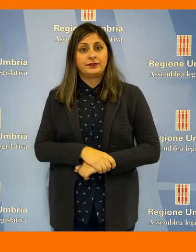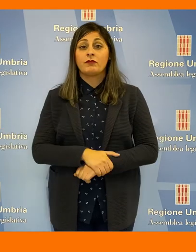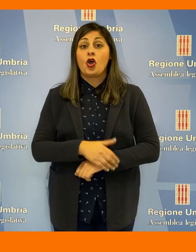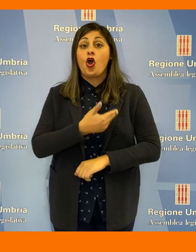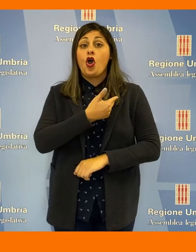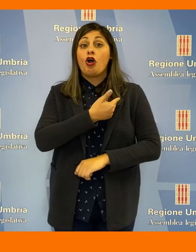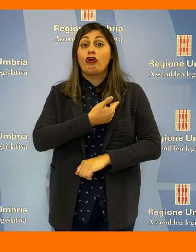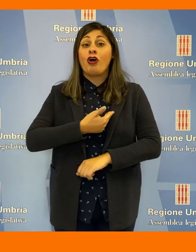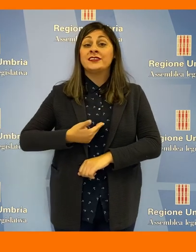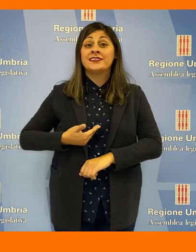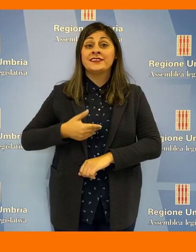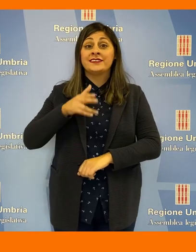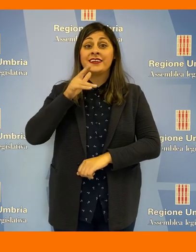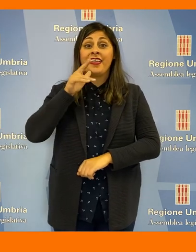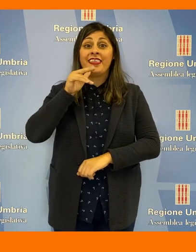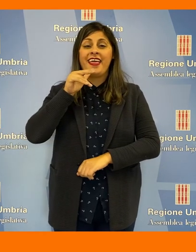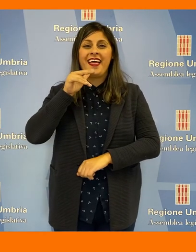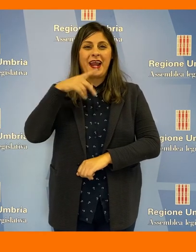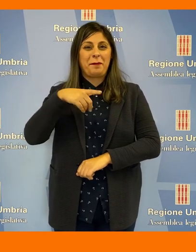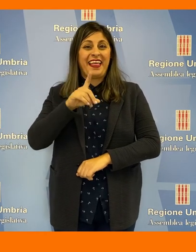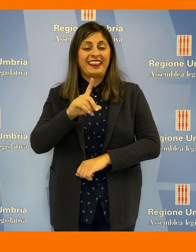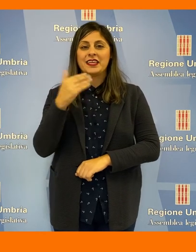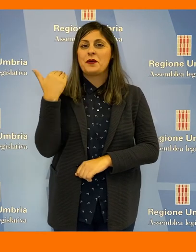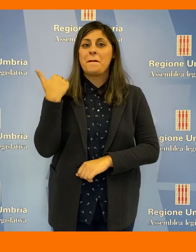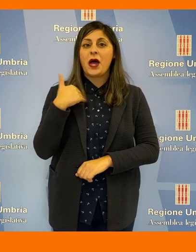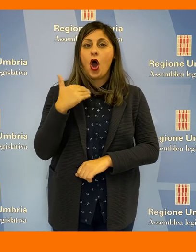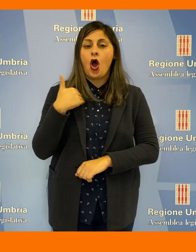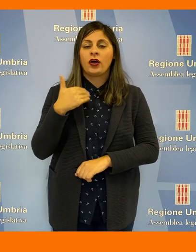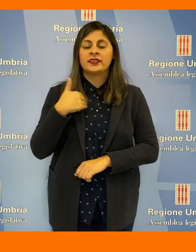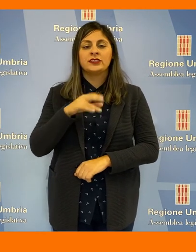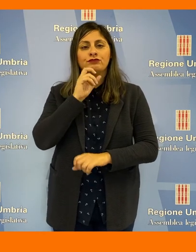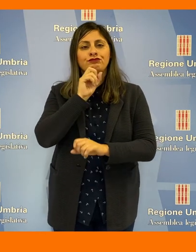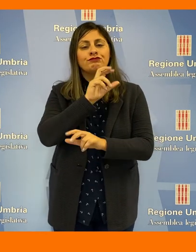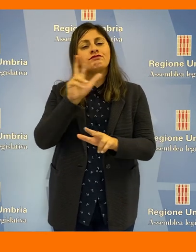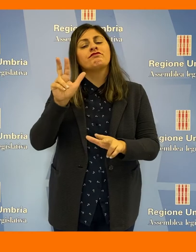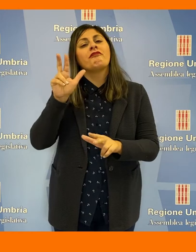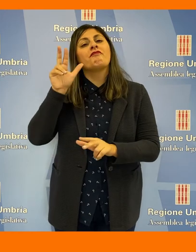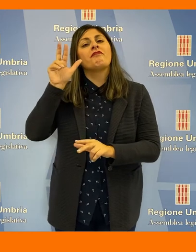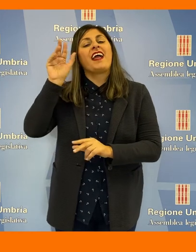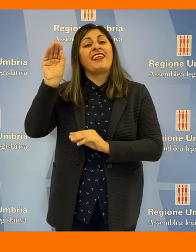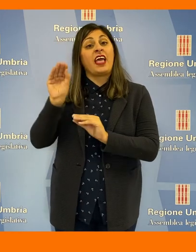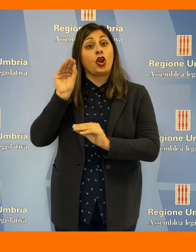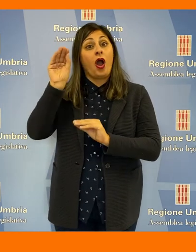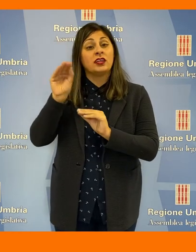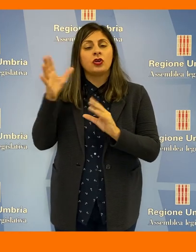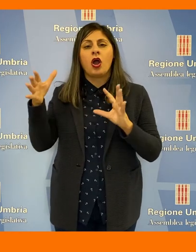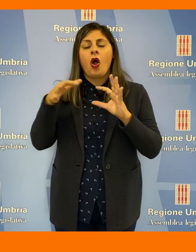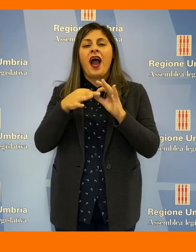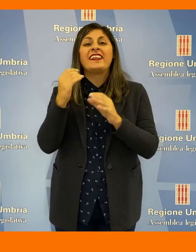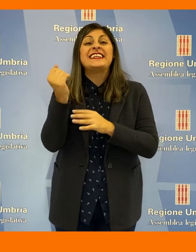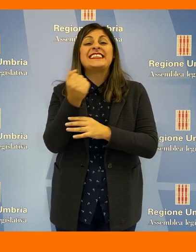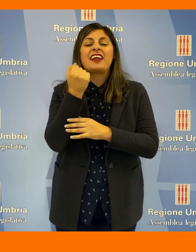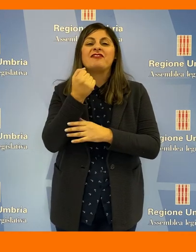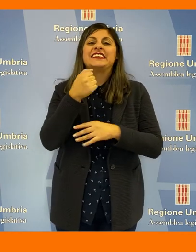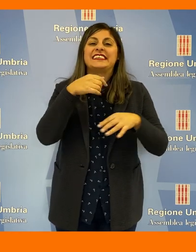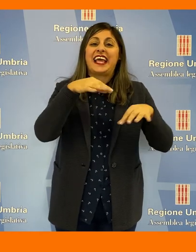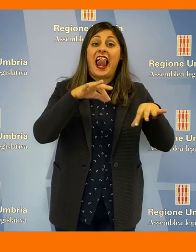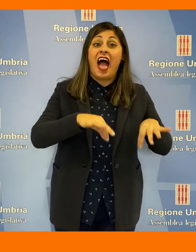consigliera del Partito Democratico, Donatella Porzi, annuncia una interrogazione in merito ai servizi di lavanderia e pulizia